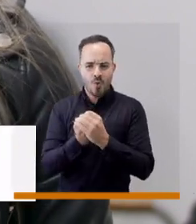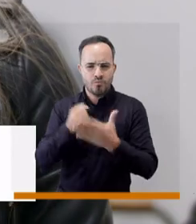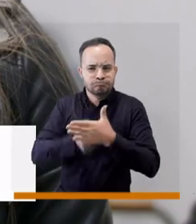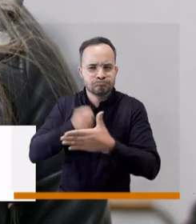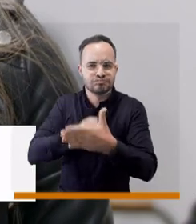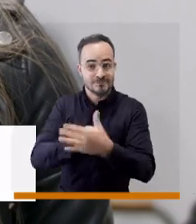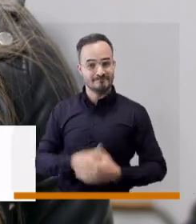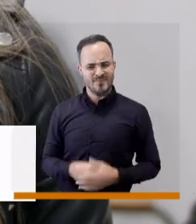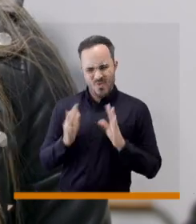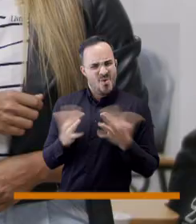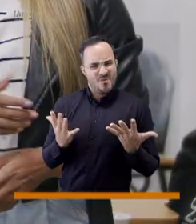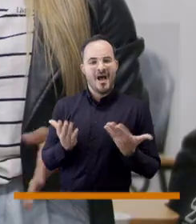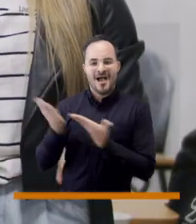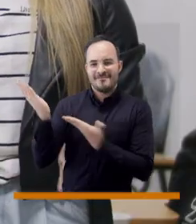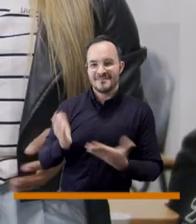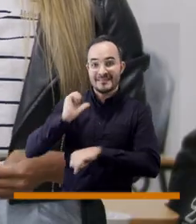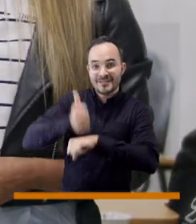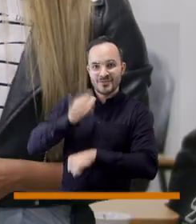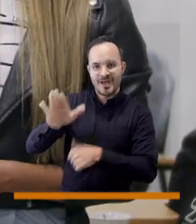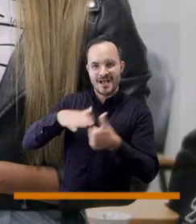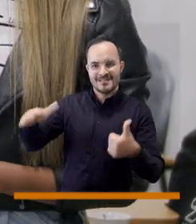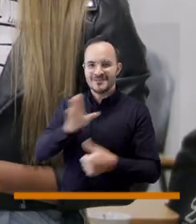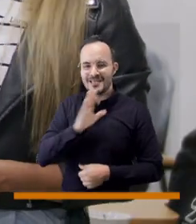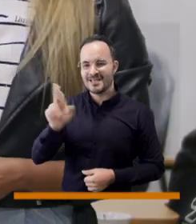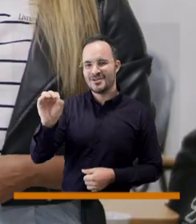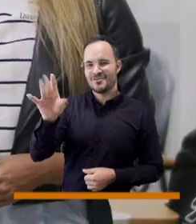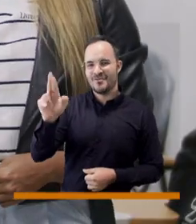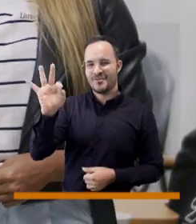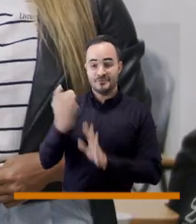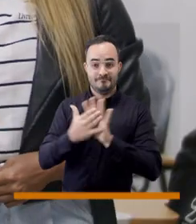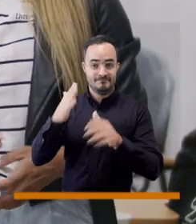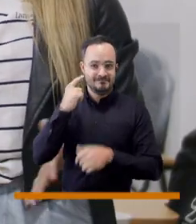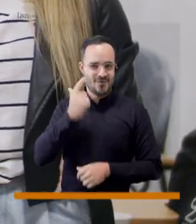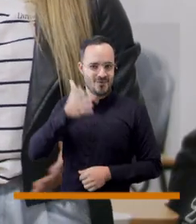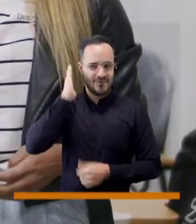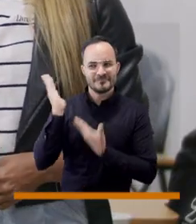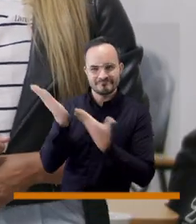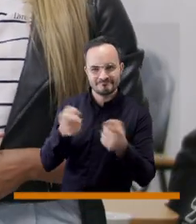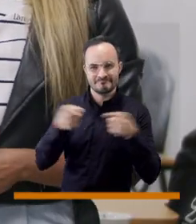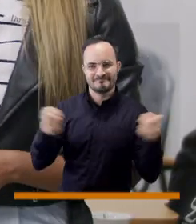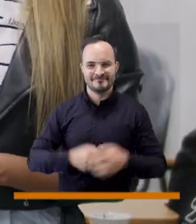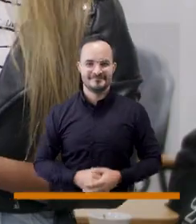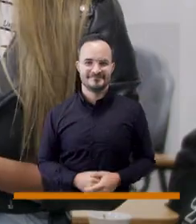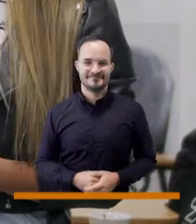¿cómo lo hacen? Para eso estamos con su director Roberto Escobar que nos va a contar más acerca de eso.